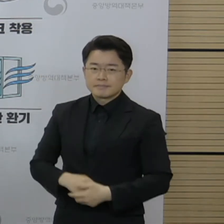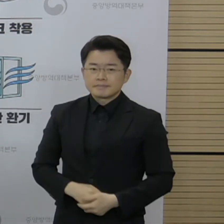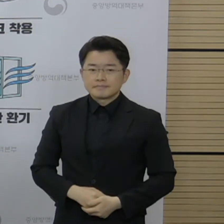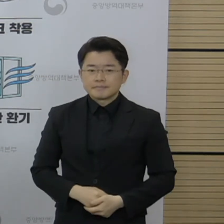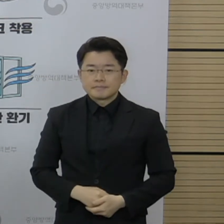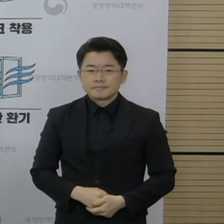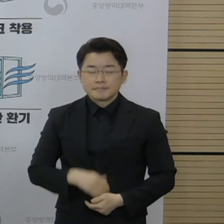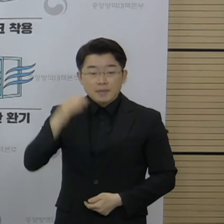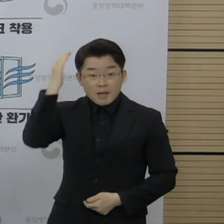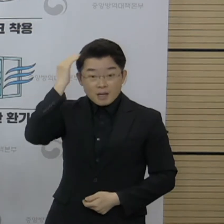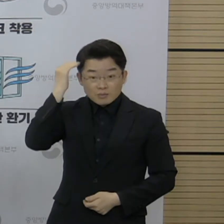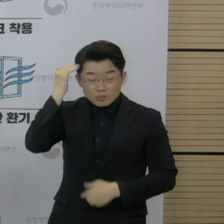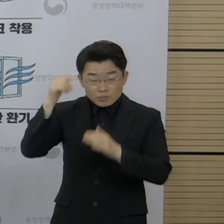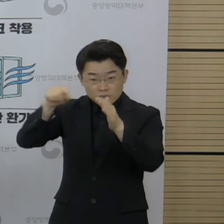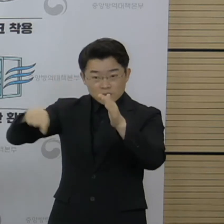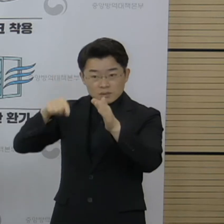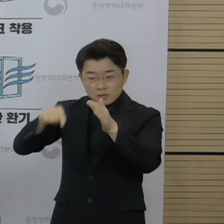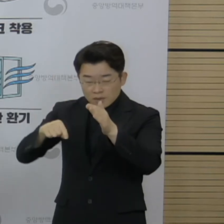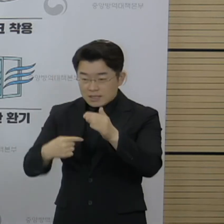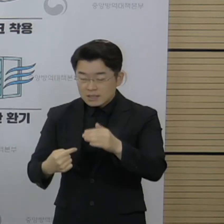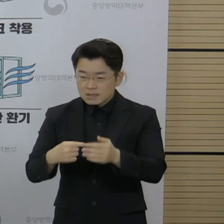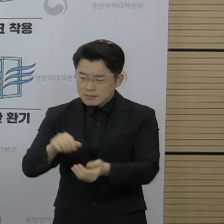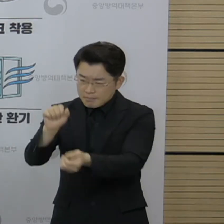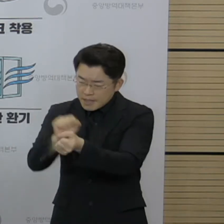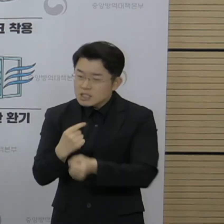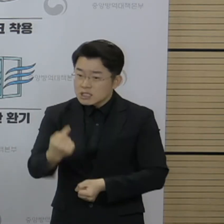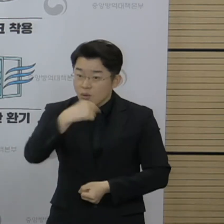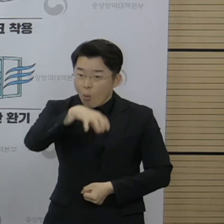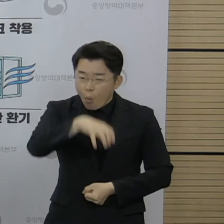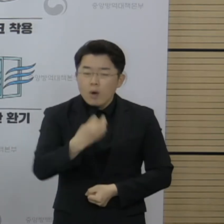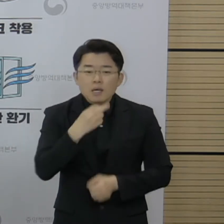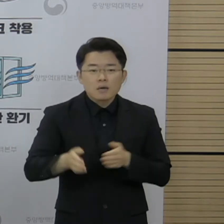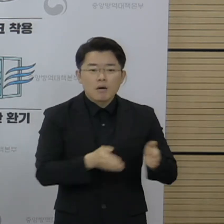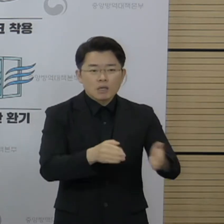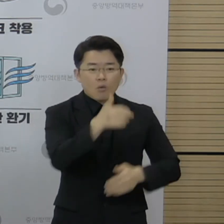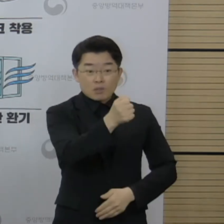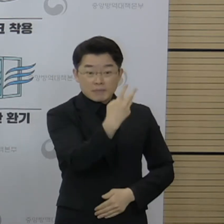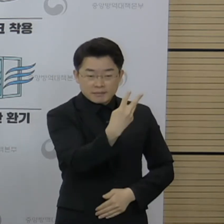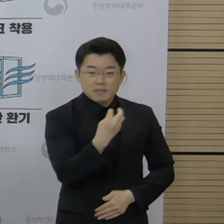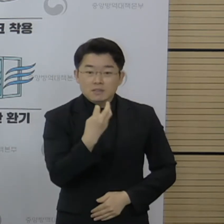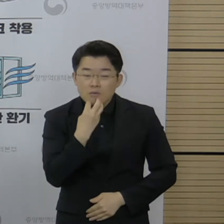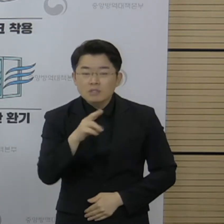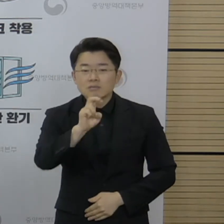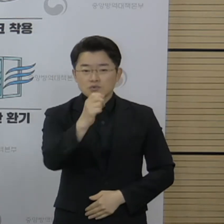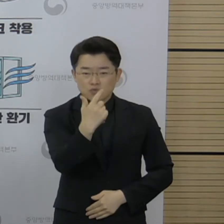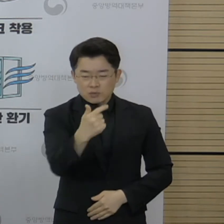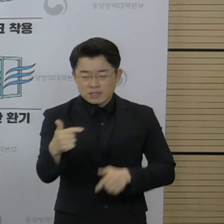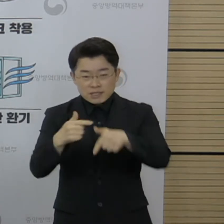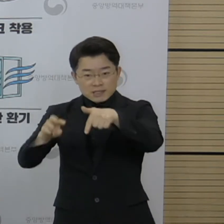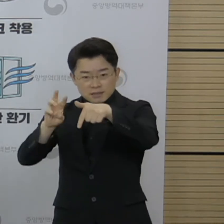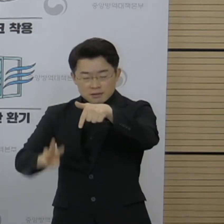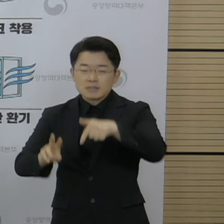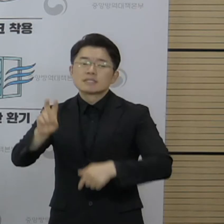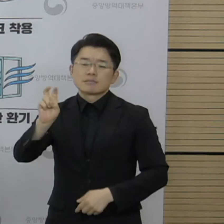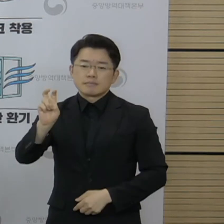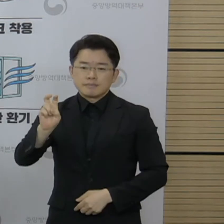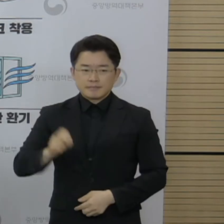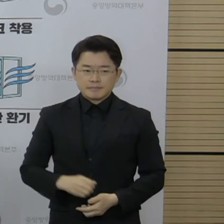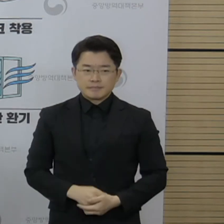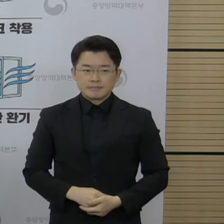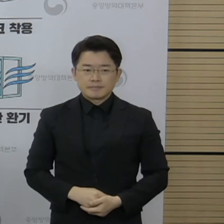국내 감염자들의 신고 지역은 경기가 53건, 서울이 26건, 인천이 20건 등이었습니다.